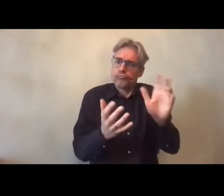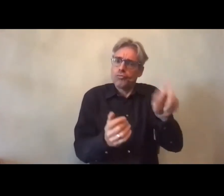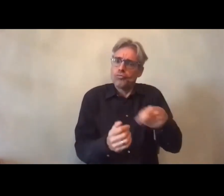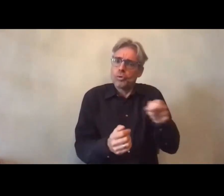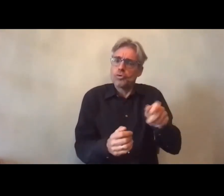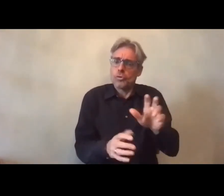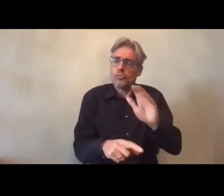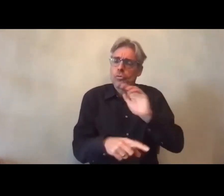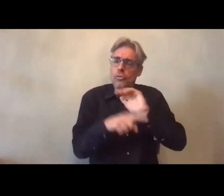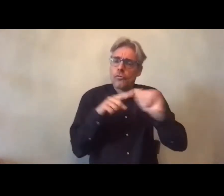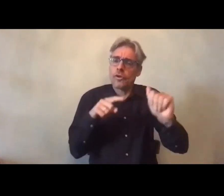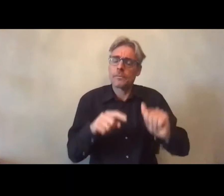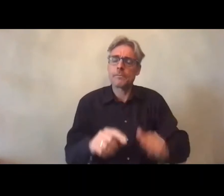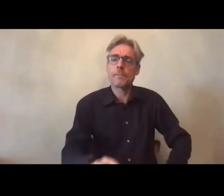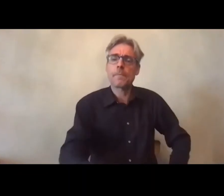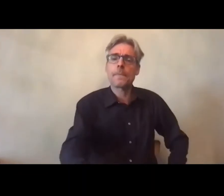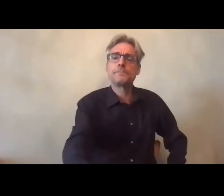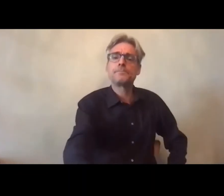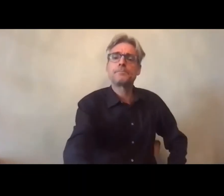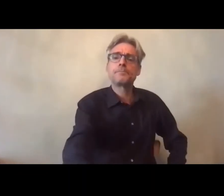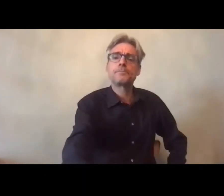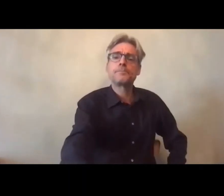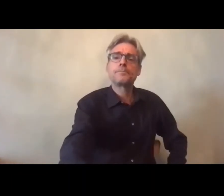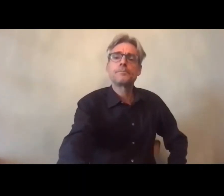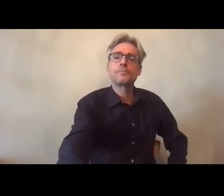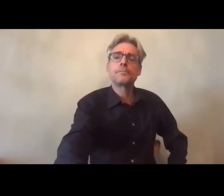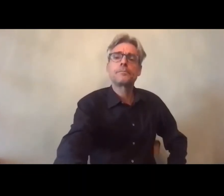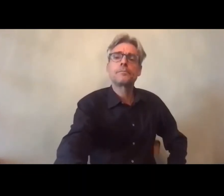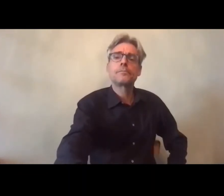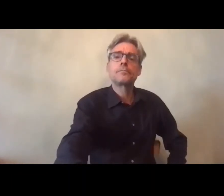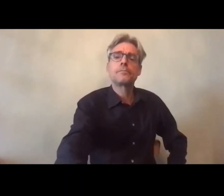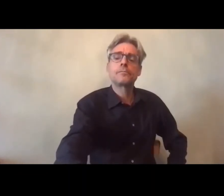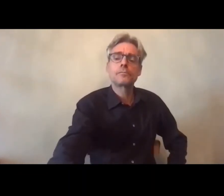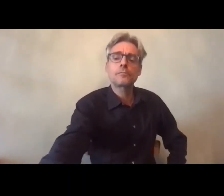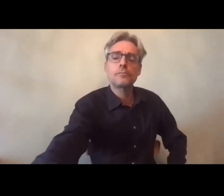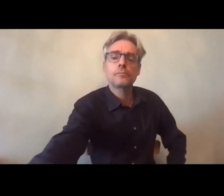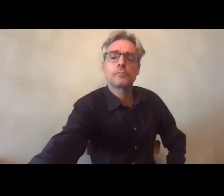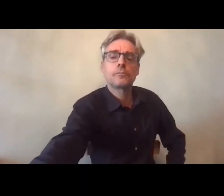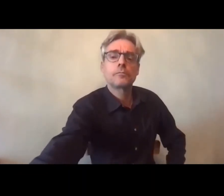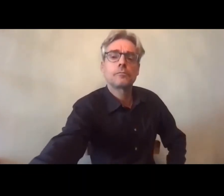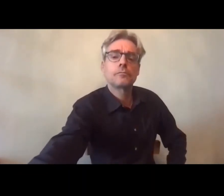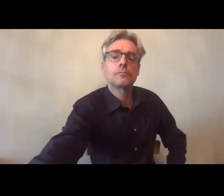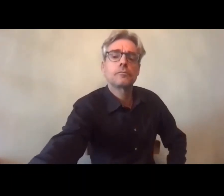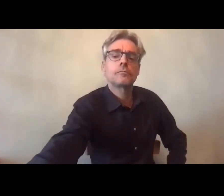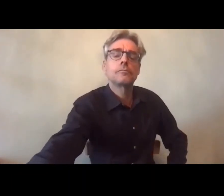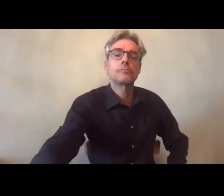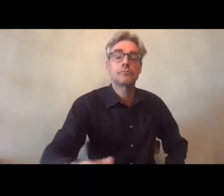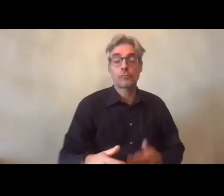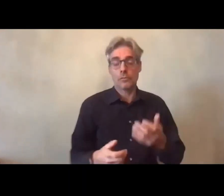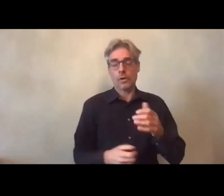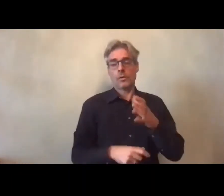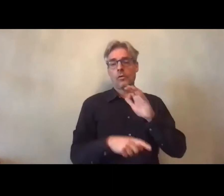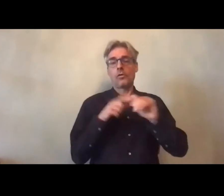le cadre de la préparation des premières idées sur le projet oui c'est quelque chose que l'on fait quand on nous sollicite